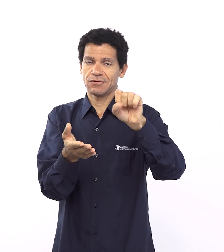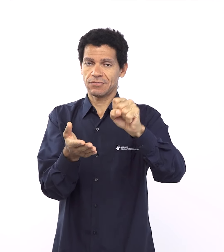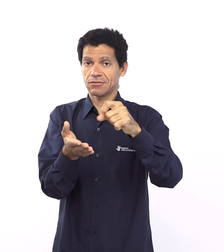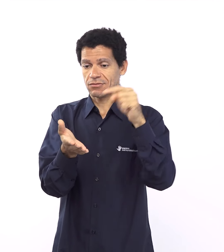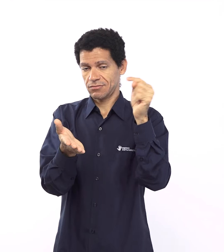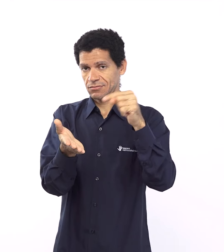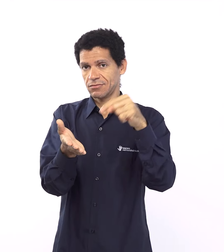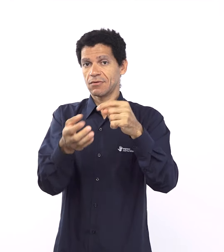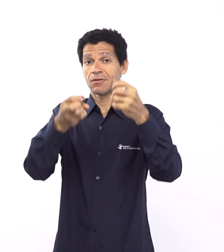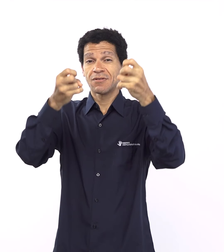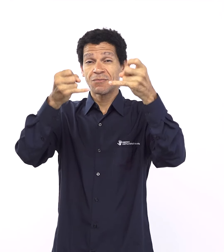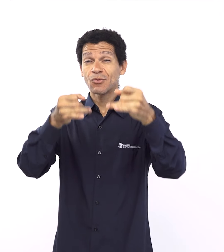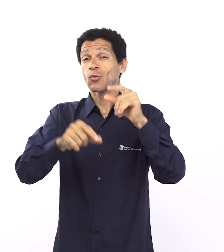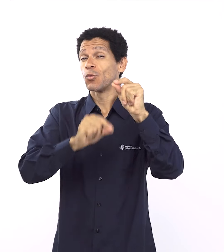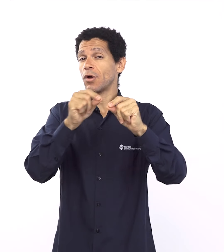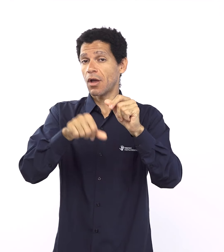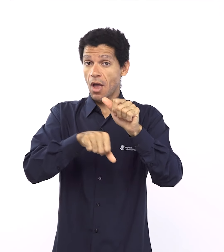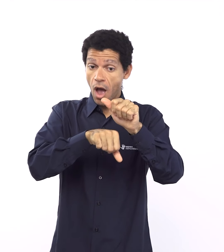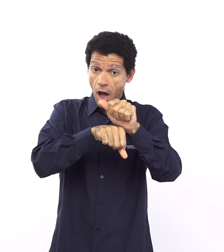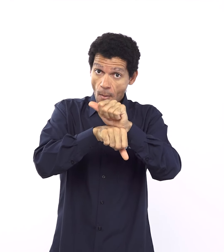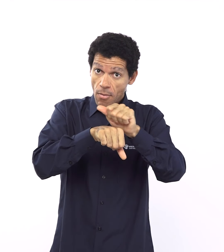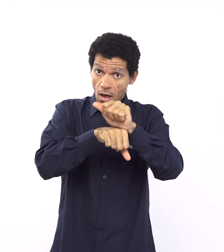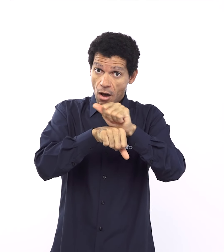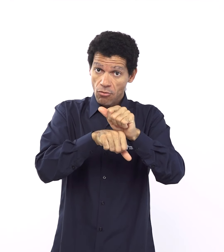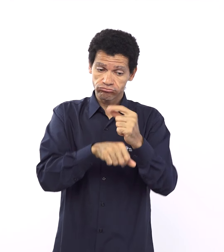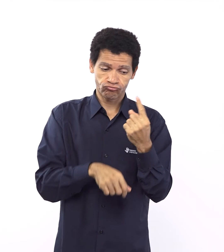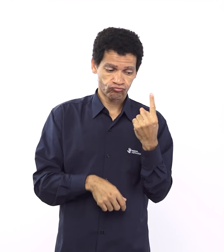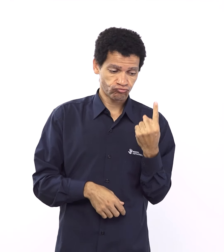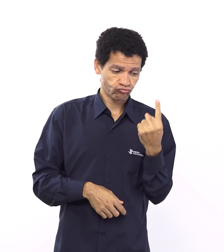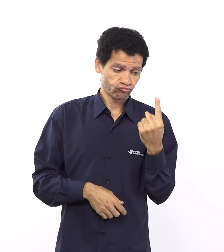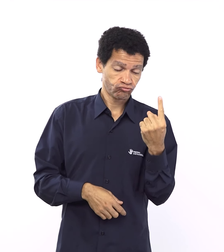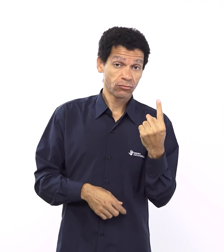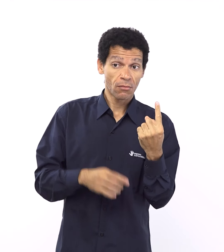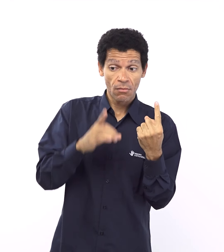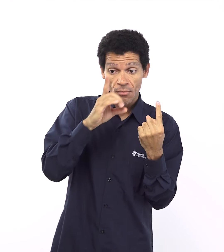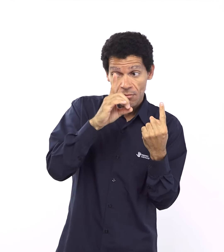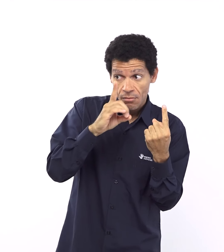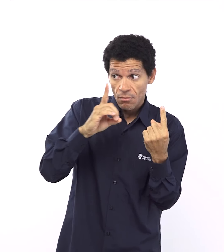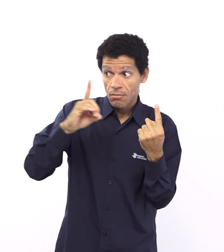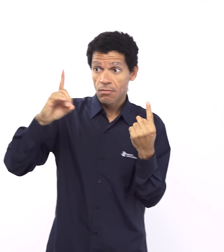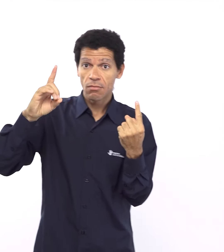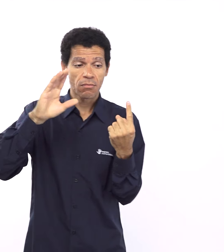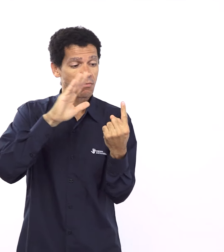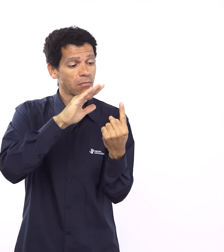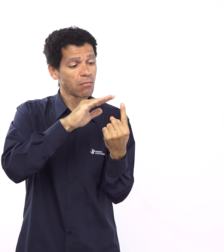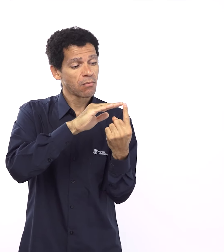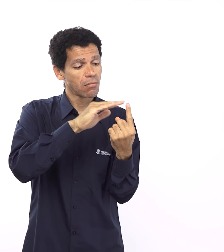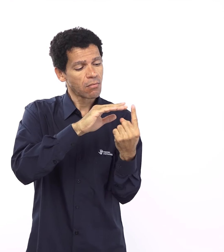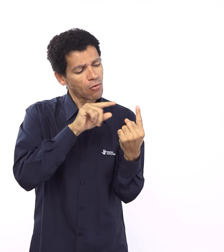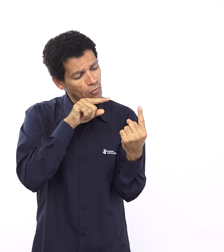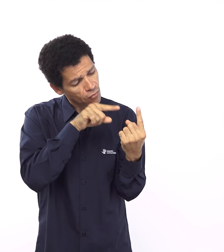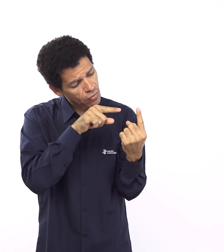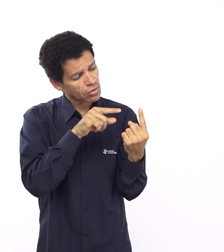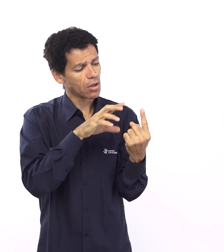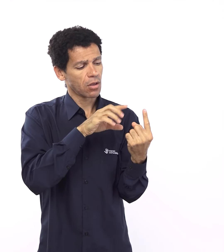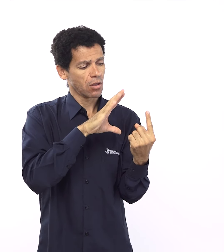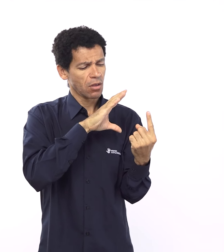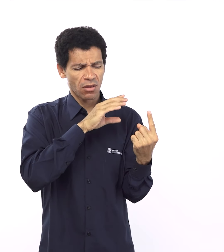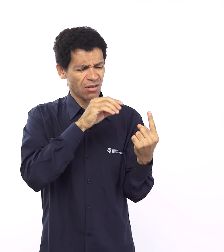nação e o abençoarei e engrandecerei o seu nome. Seja uma bênção. Abençoarei aqueles que o abençoarem